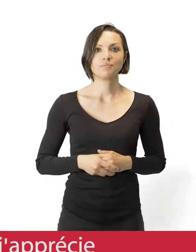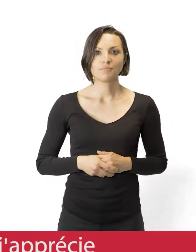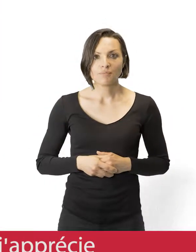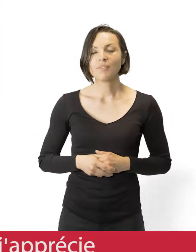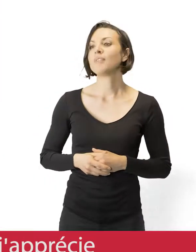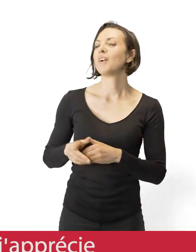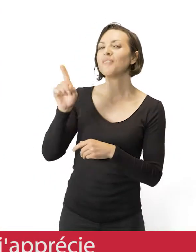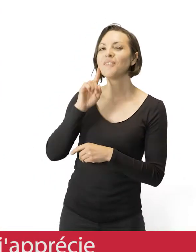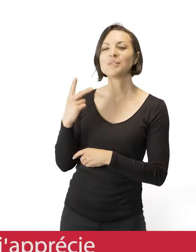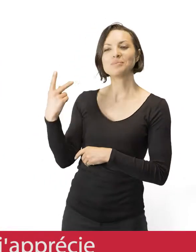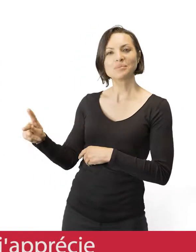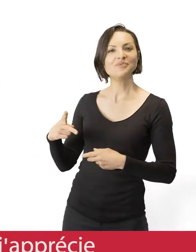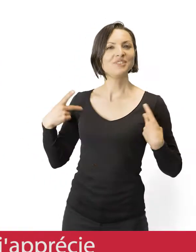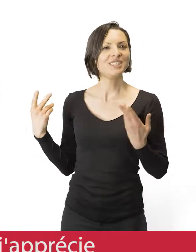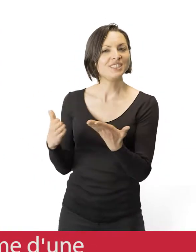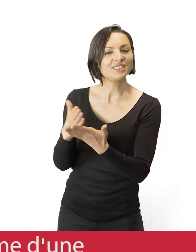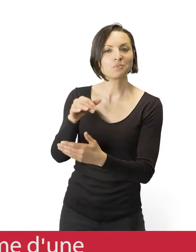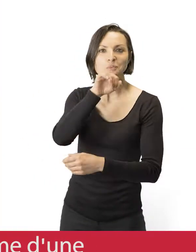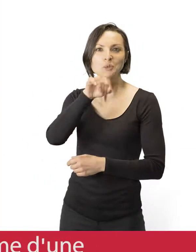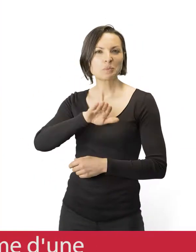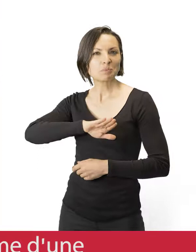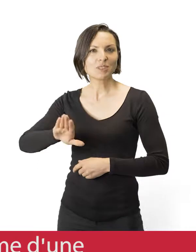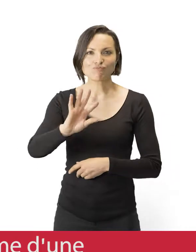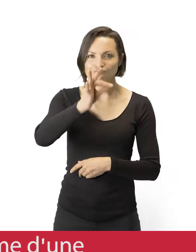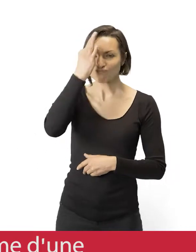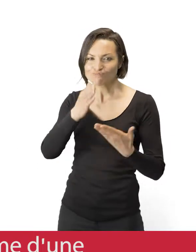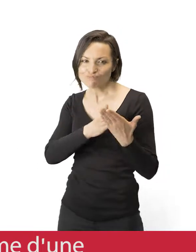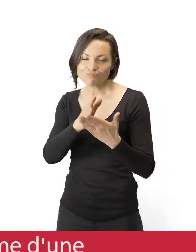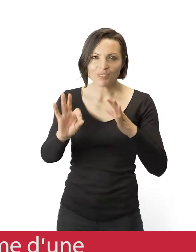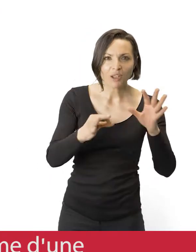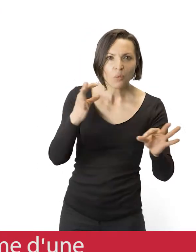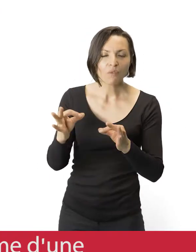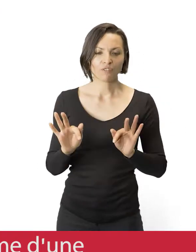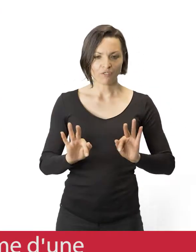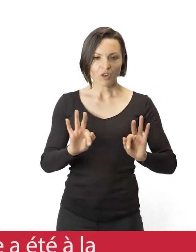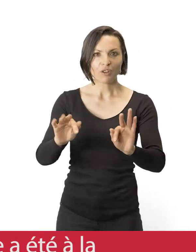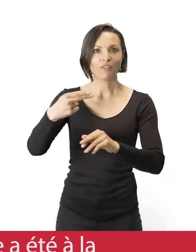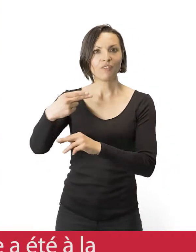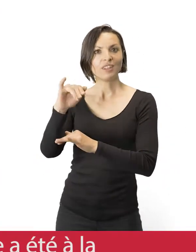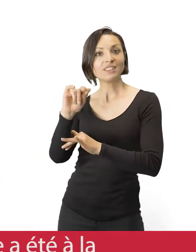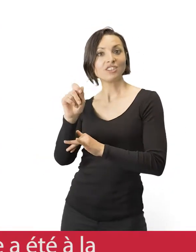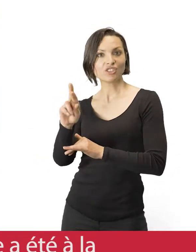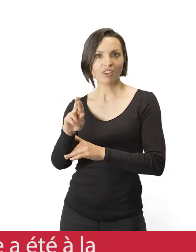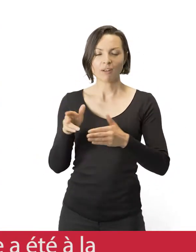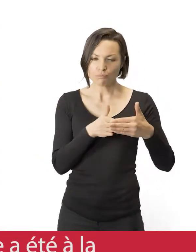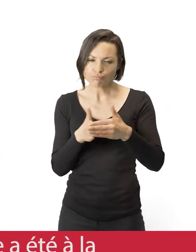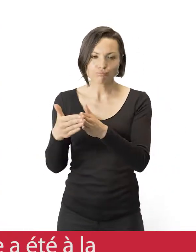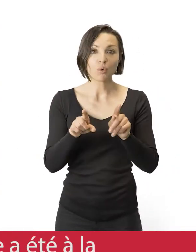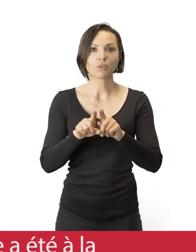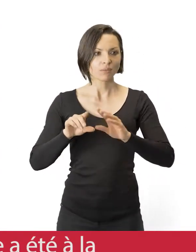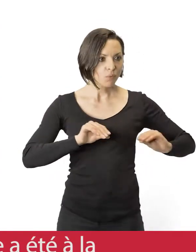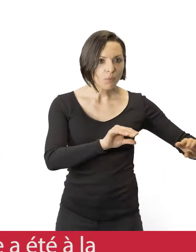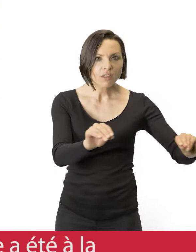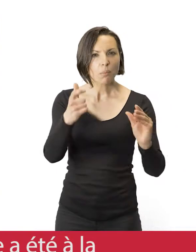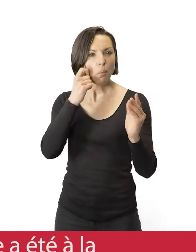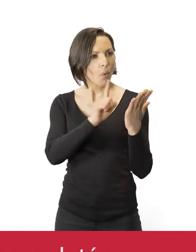Et c'est une femme dont j'apprécie vraiment le parcours, puisqu'elle a un peu l'âme d'une aventurière. a traversé notamment le fleuve Niger et puis elle